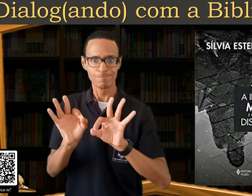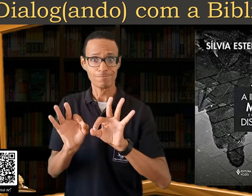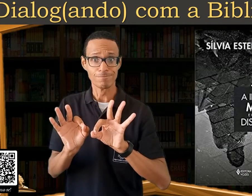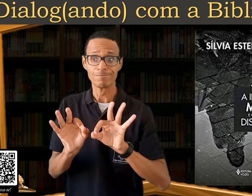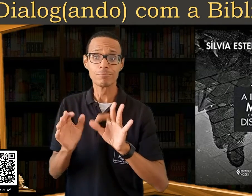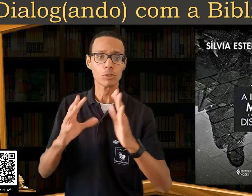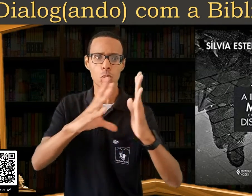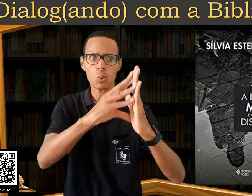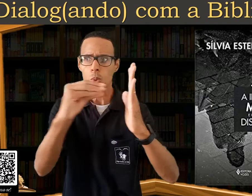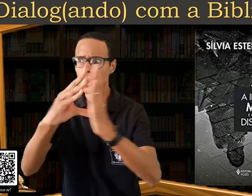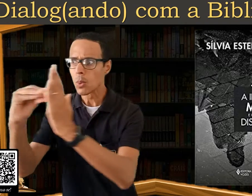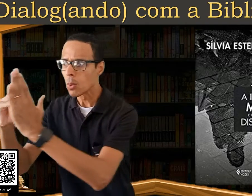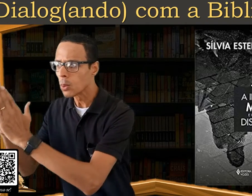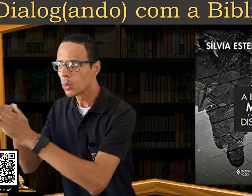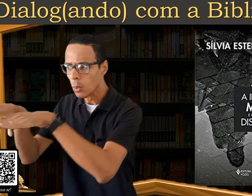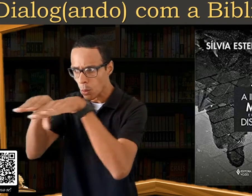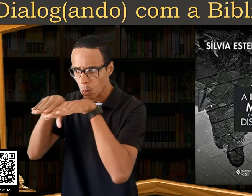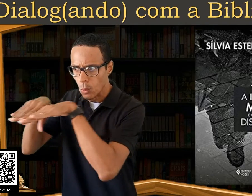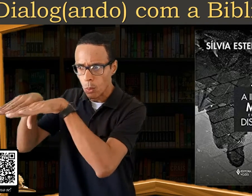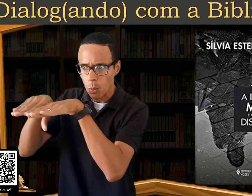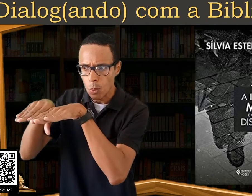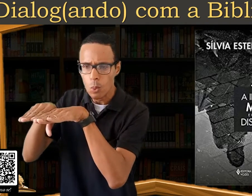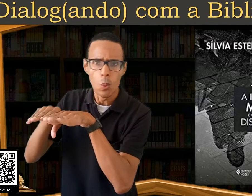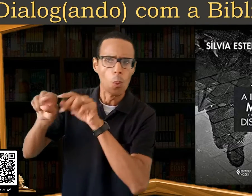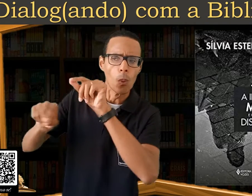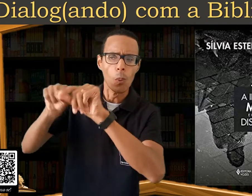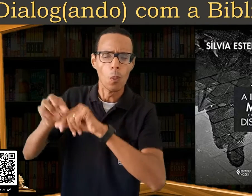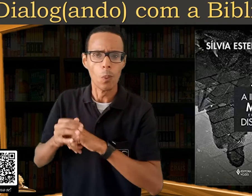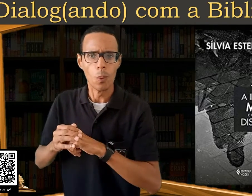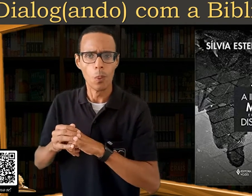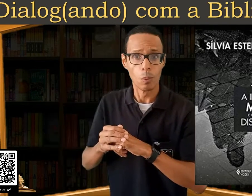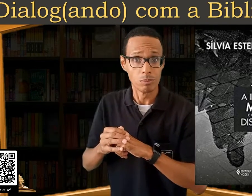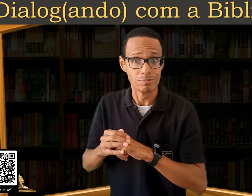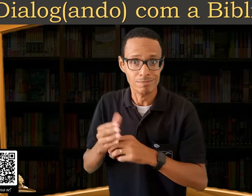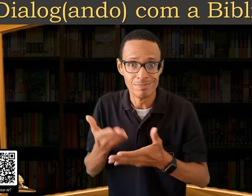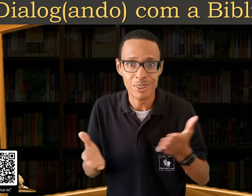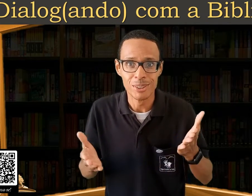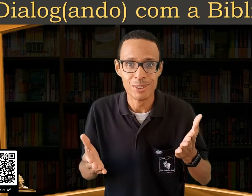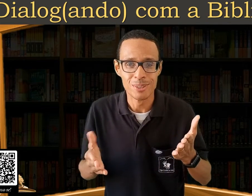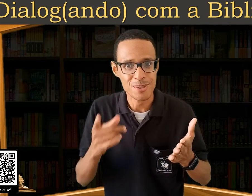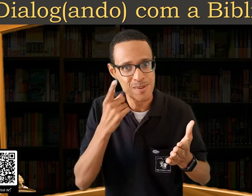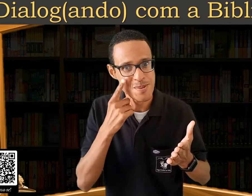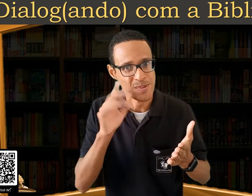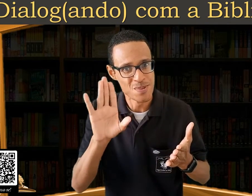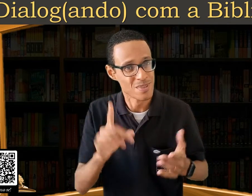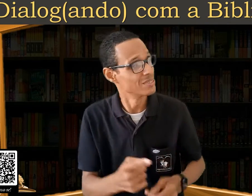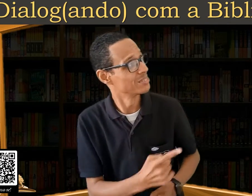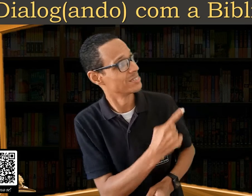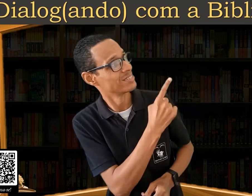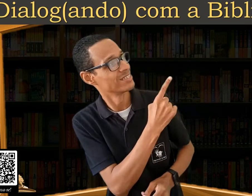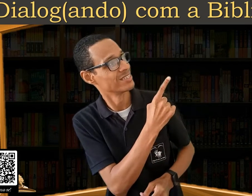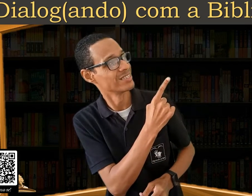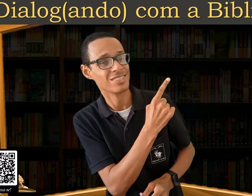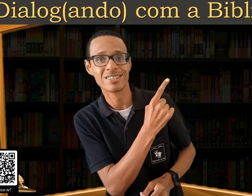Menor e o Paradigma da Distorção. Perdeu o diálogo? Não se preocupe!